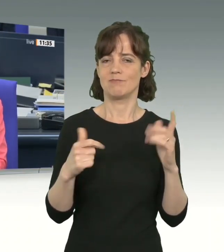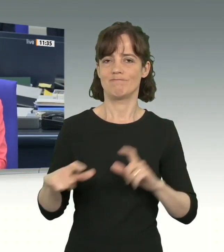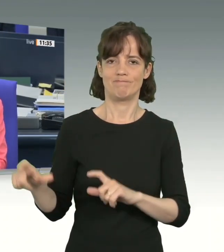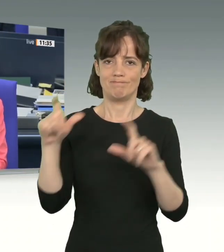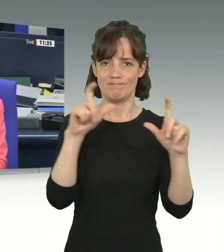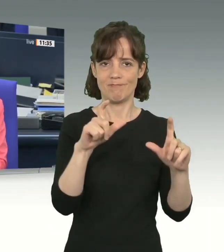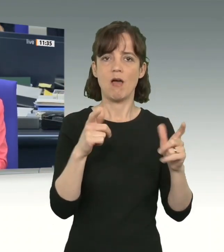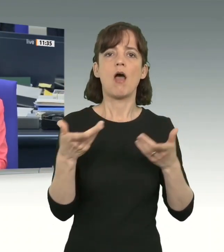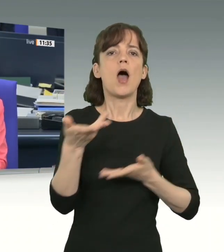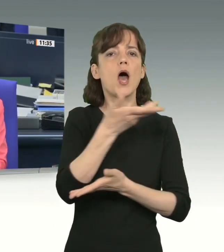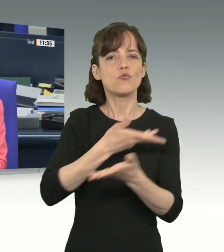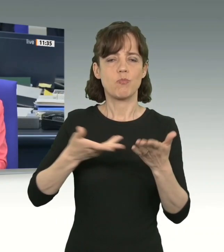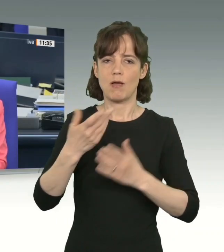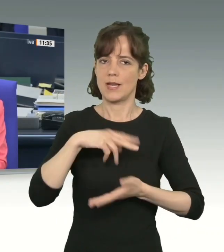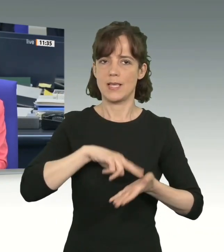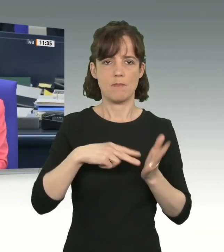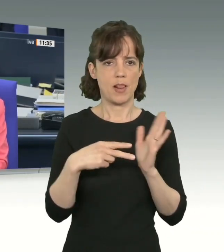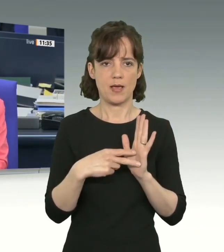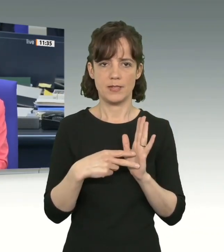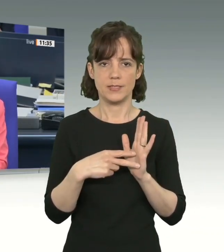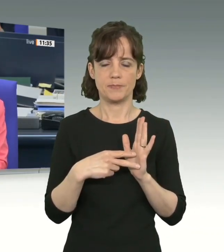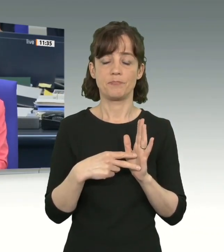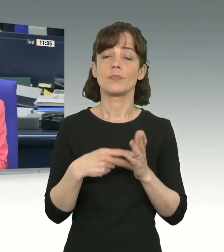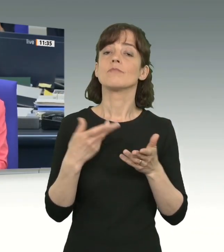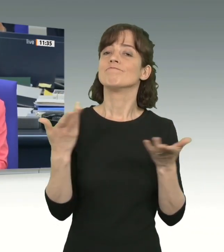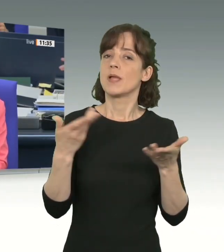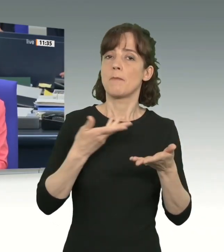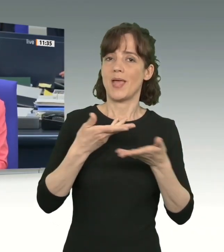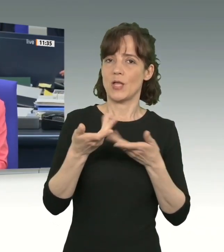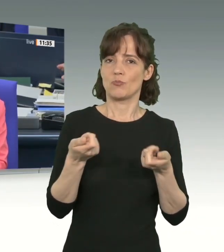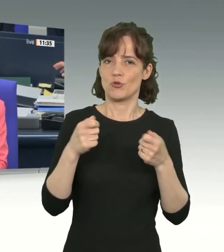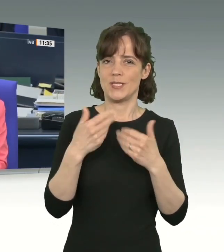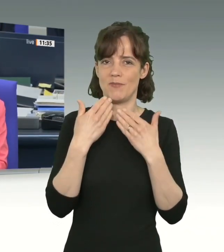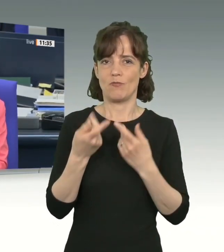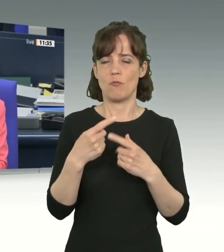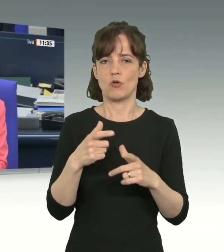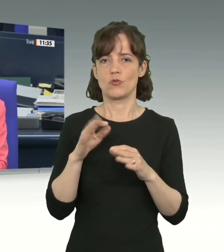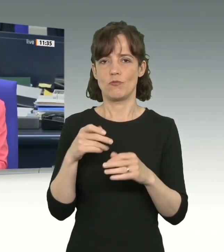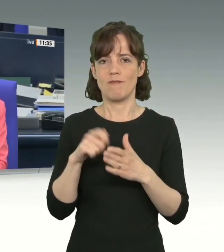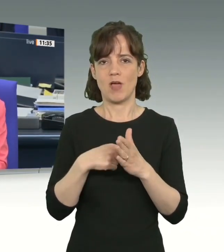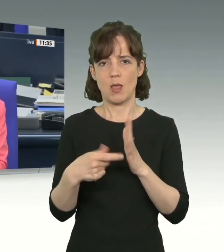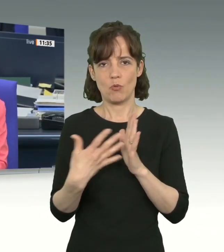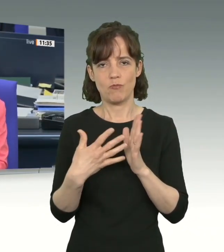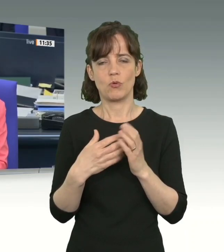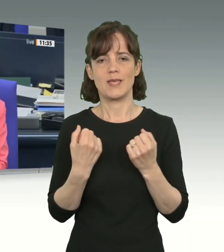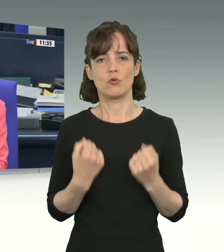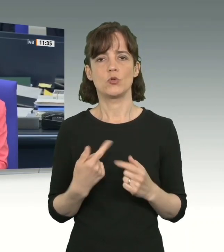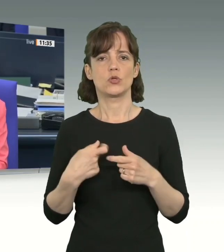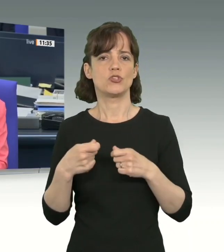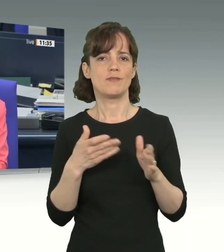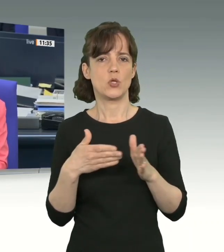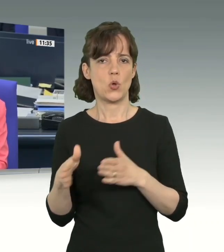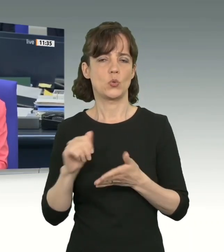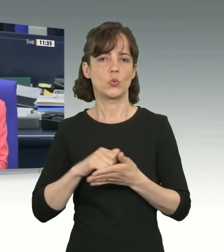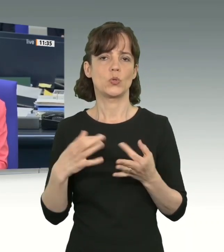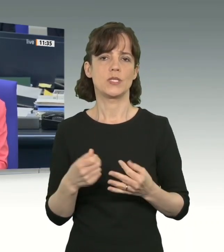Aussprache ist nicht vorgesehen. Beratung der Beschlussempfehlung des Ausschusses für Wahlprüfung, Immunität und Geschäftsordnung